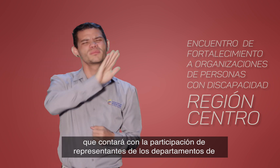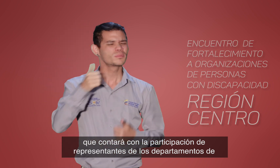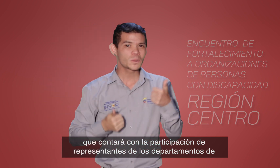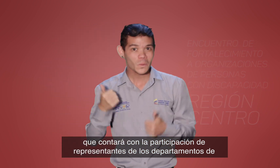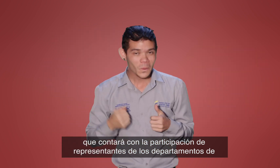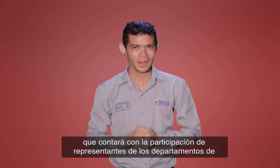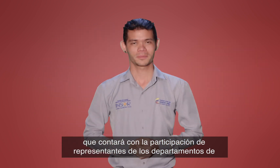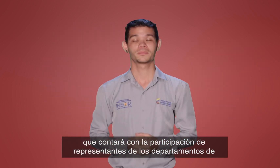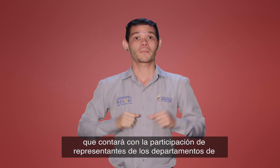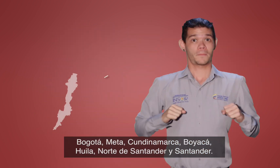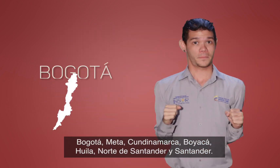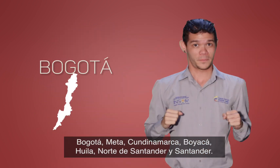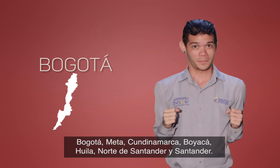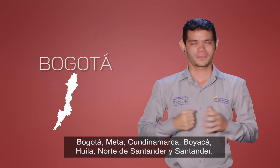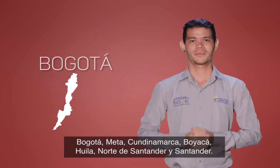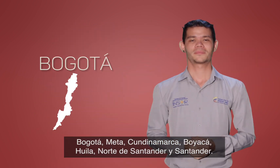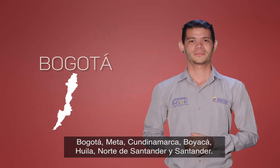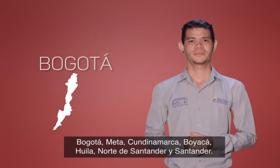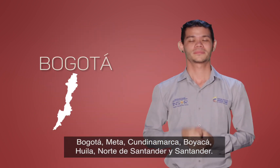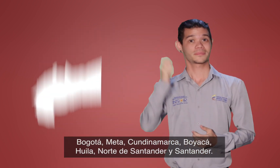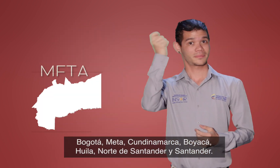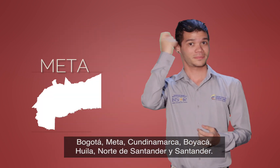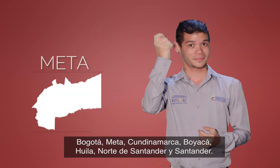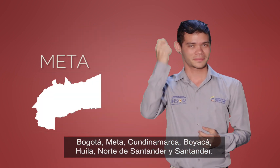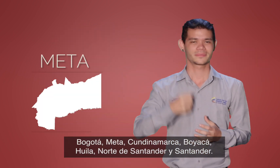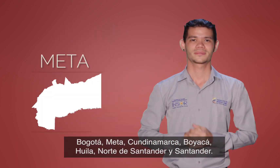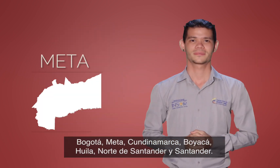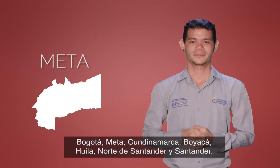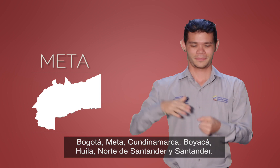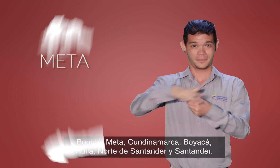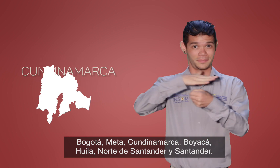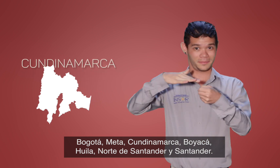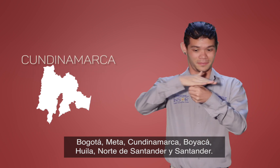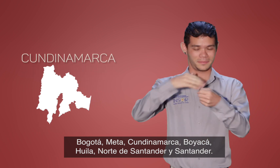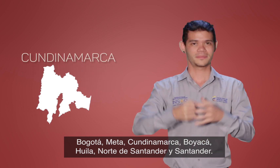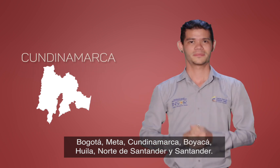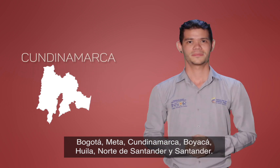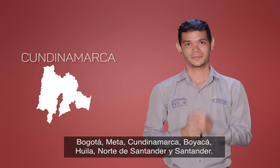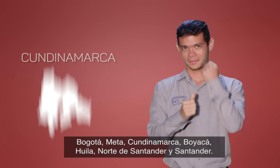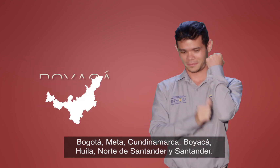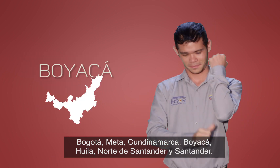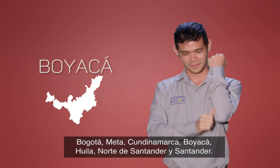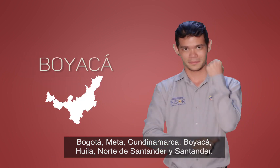representantes de los departamentos de Bogotá, Meta, Cundinamarca, Boyacá,